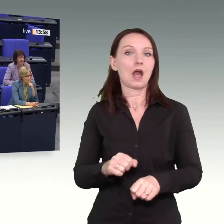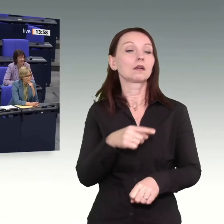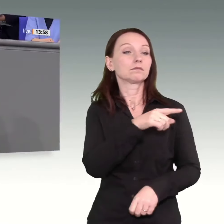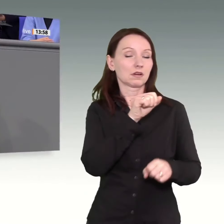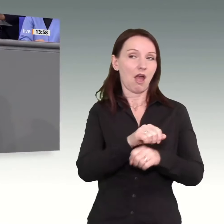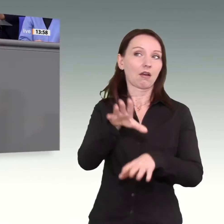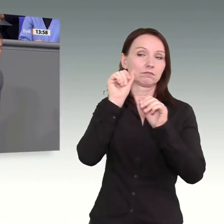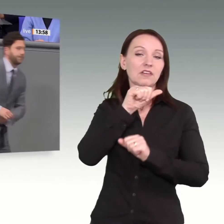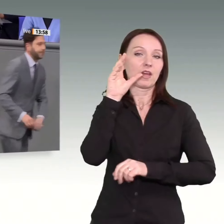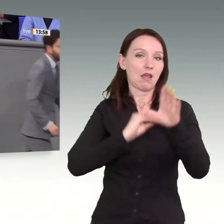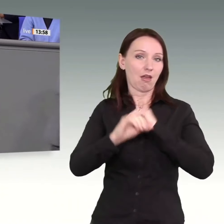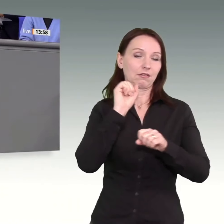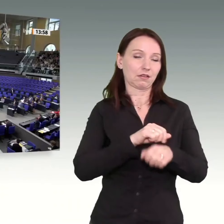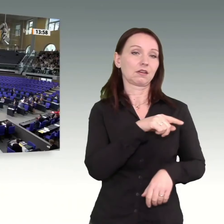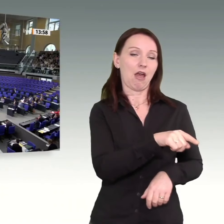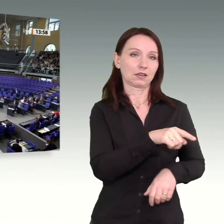einiges lernen.